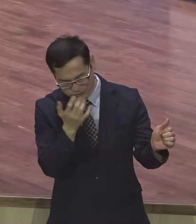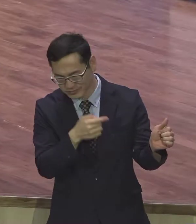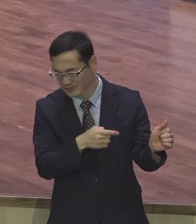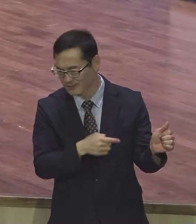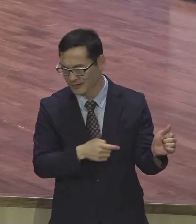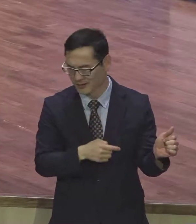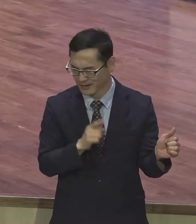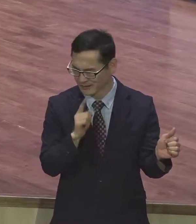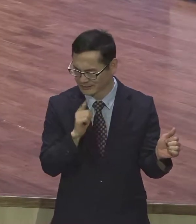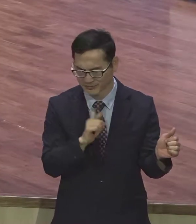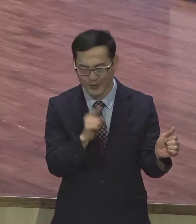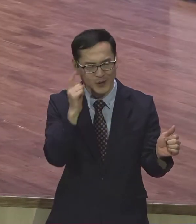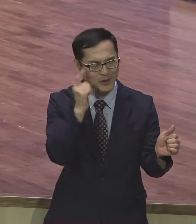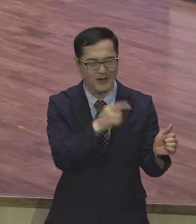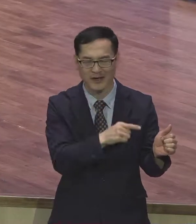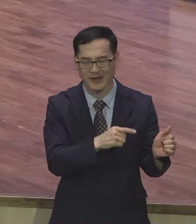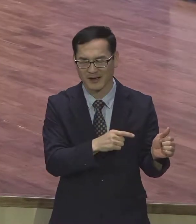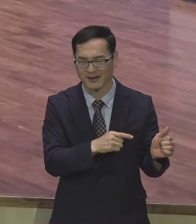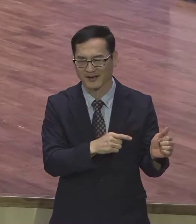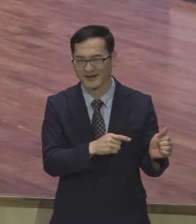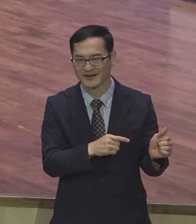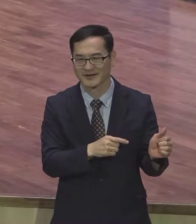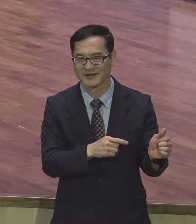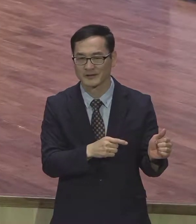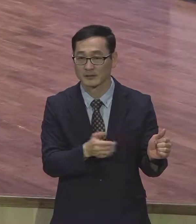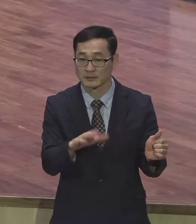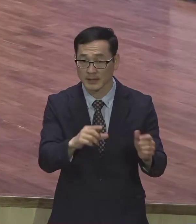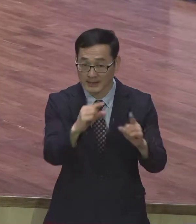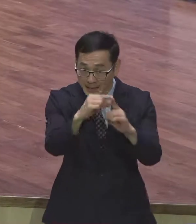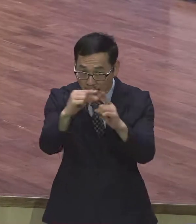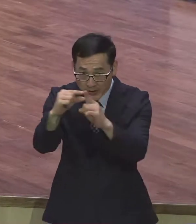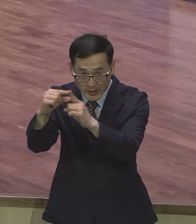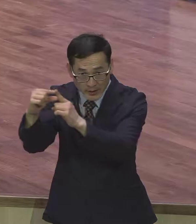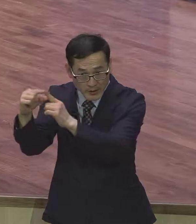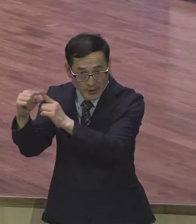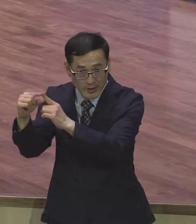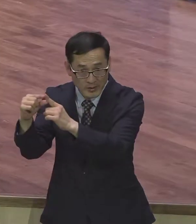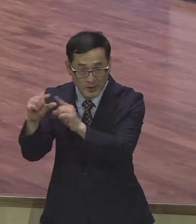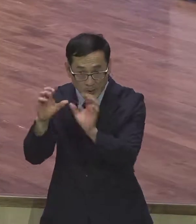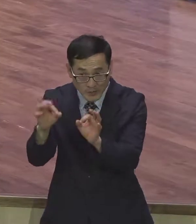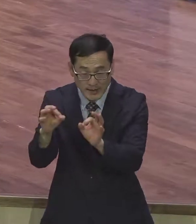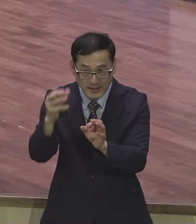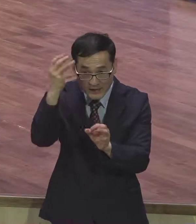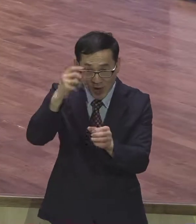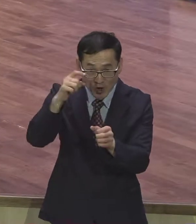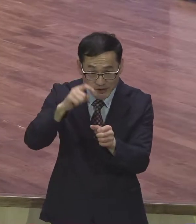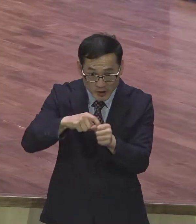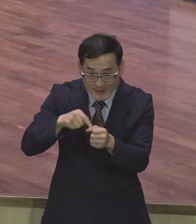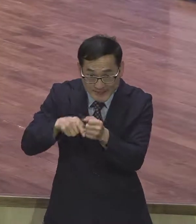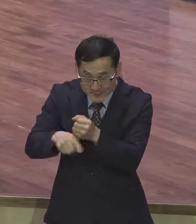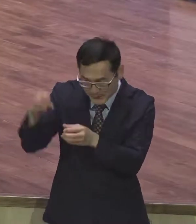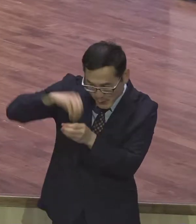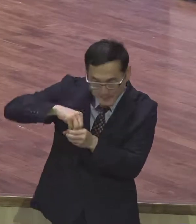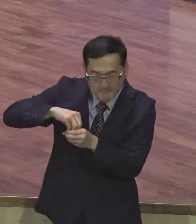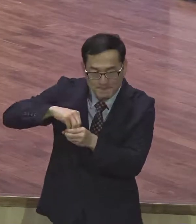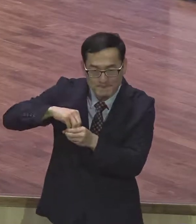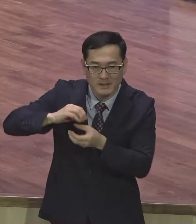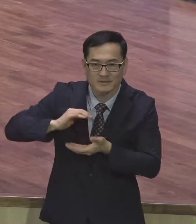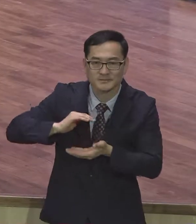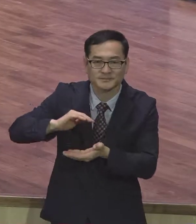이게 이 단어 하나에 우리가 영적 메시지 흐름에 영적 의미가 있어서 그래요 영적 의미가 다